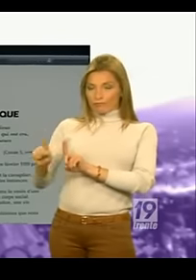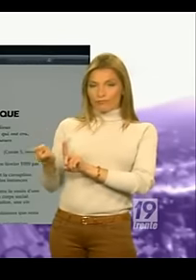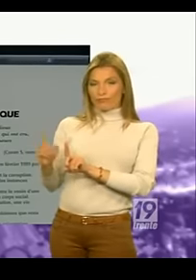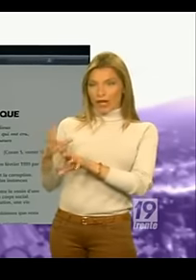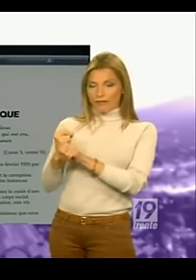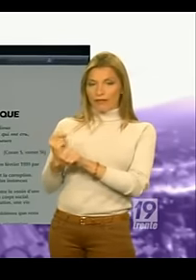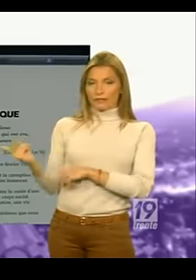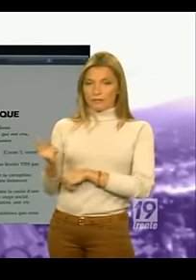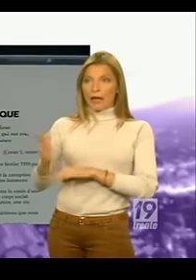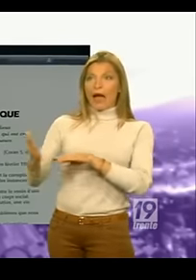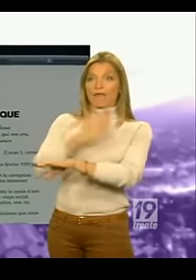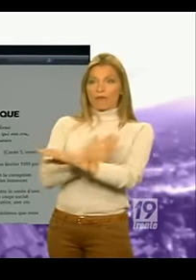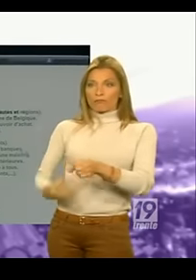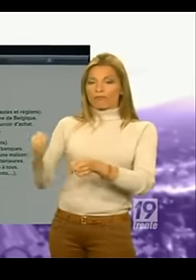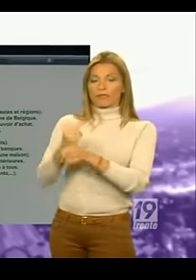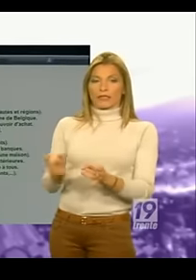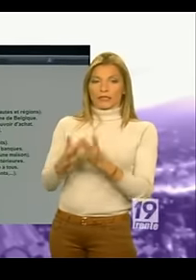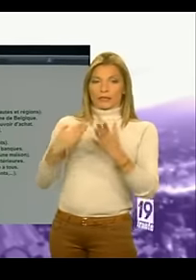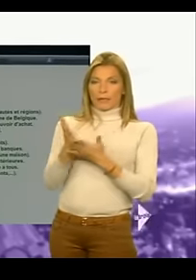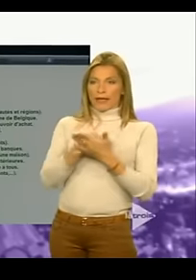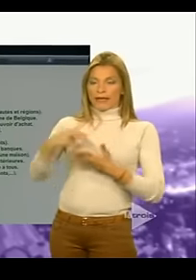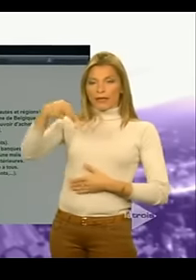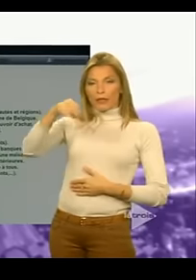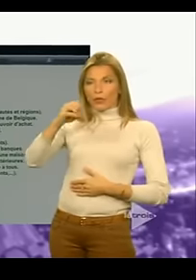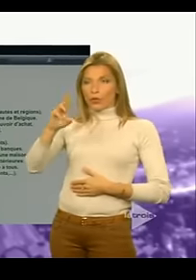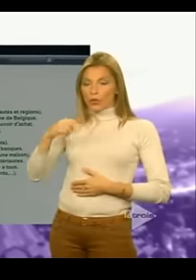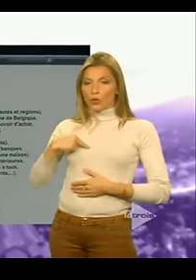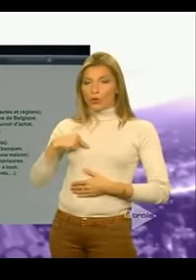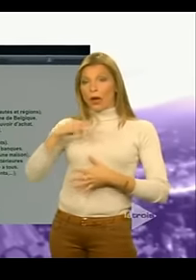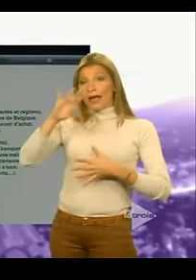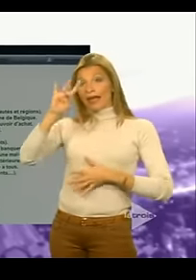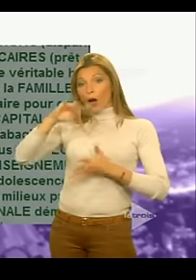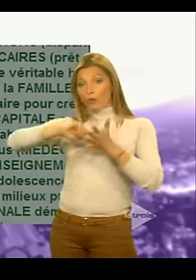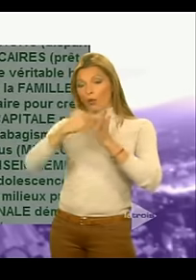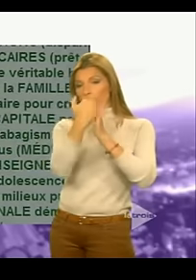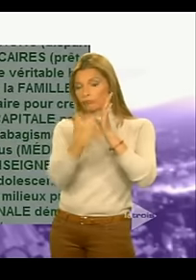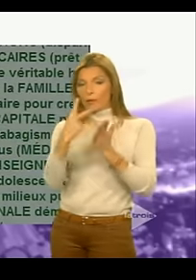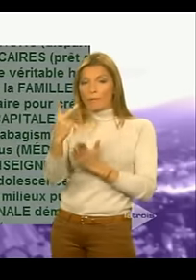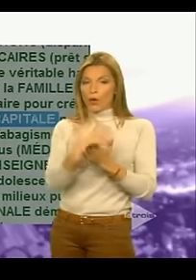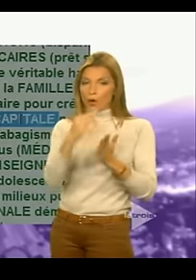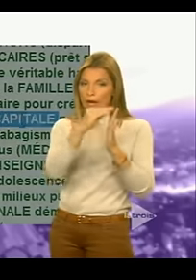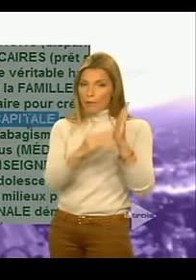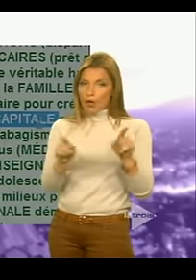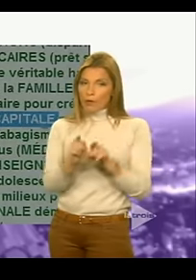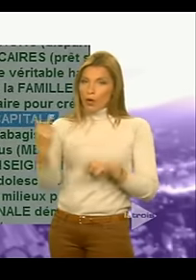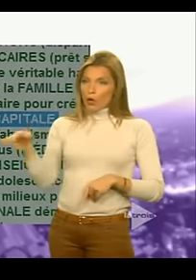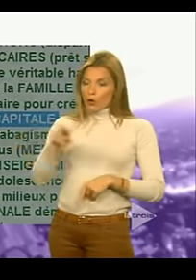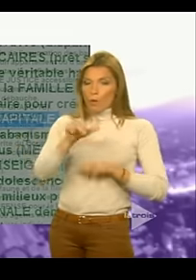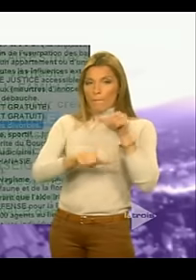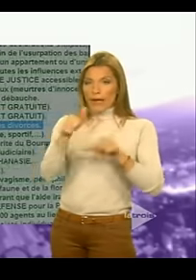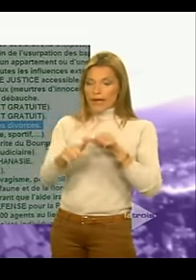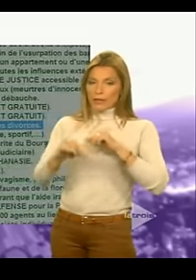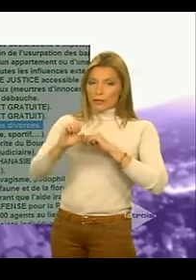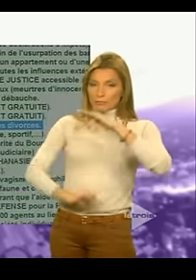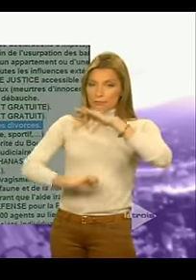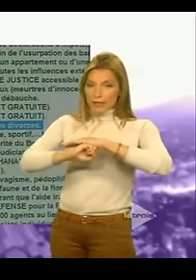dix ans auparavant, il avait déjà créé le parti Nour, dont le programme se décline en 40 points, dont entre autres, rétablir la peine capitale,